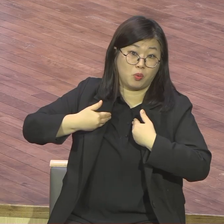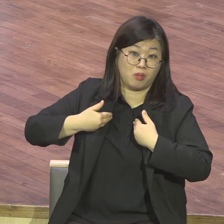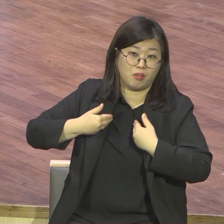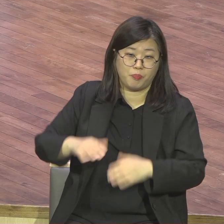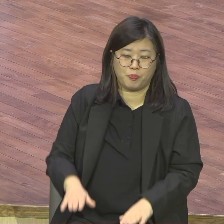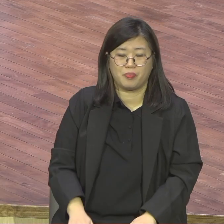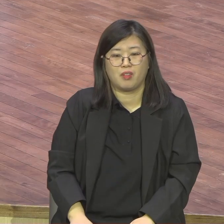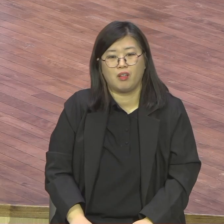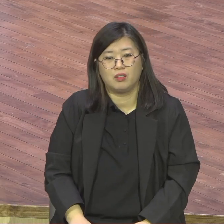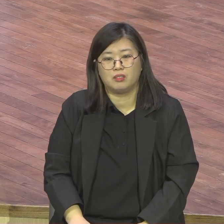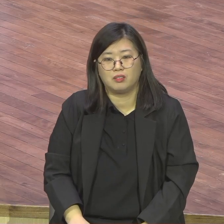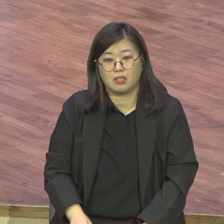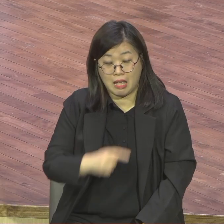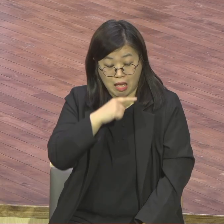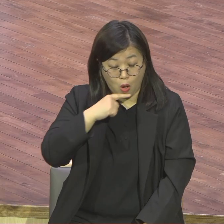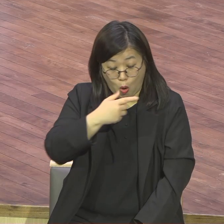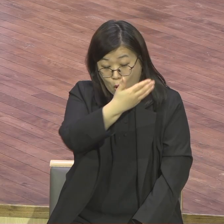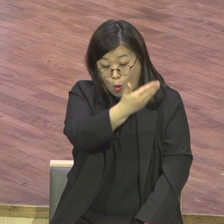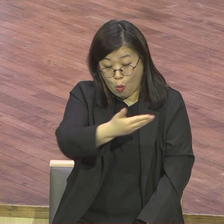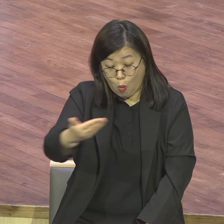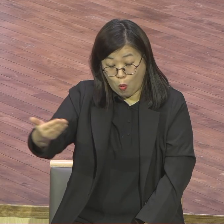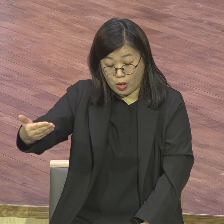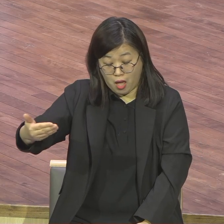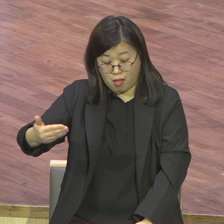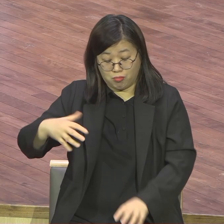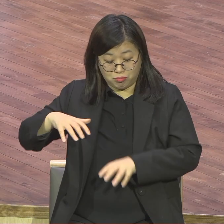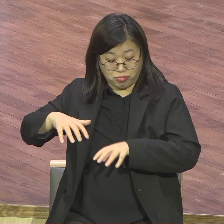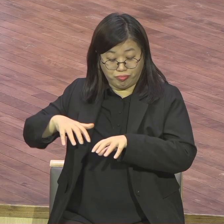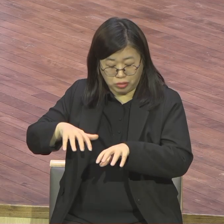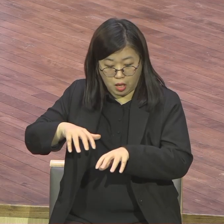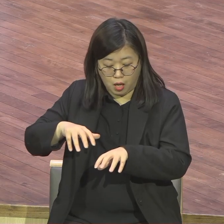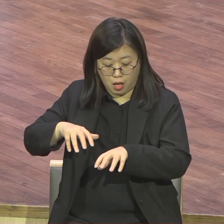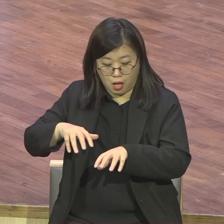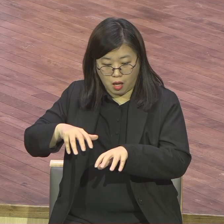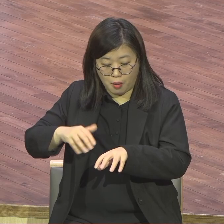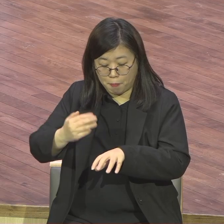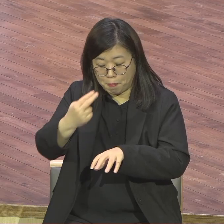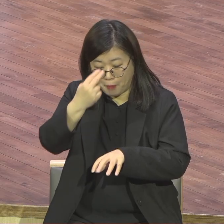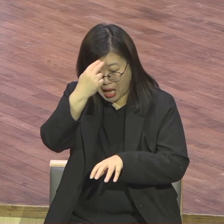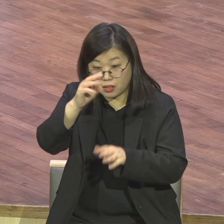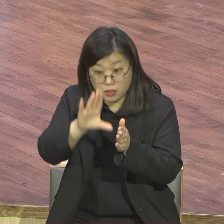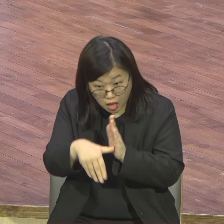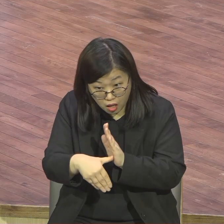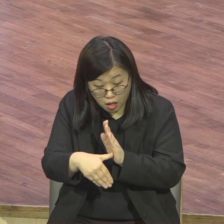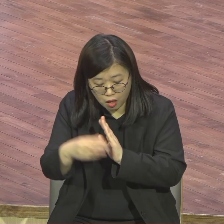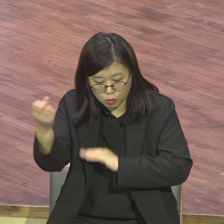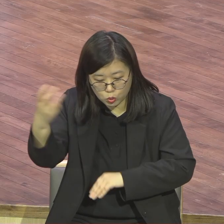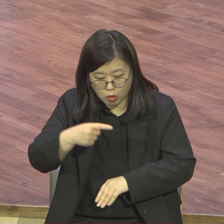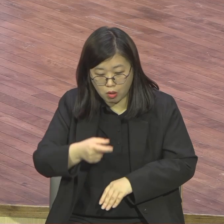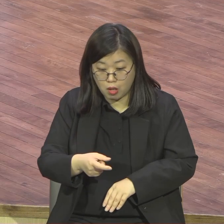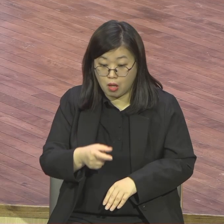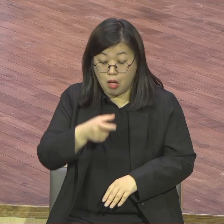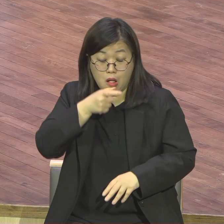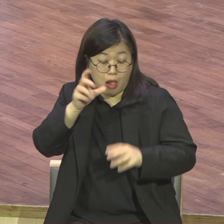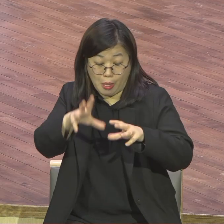흉년이 왔을 때 왔을 때가 중요합니다. 흉년 들어갔고 지금 전세계가 지금